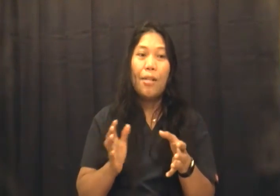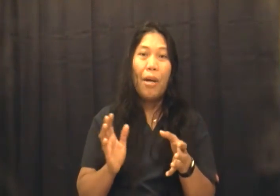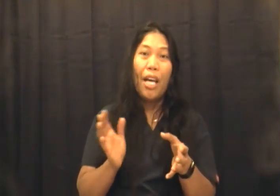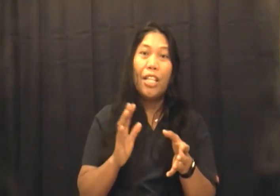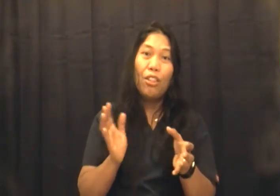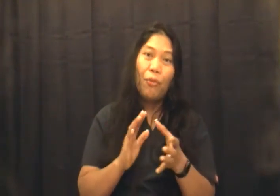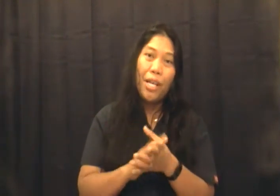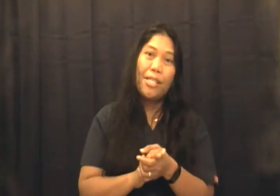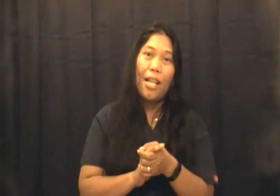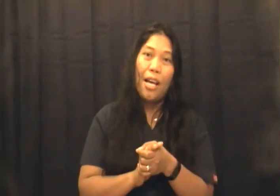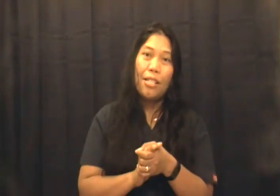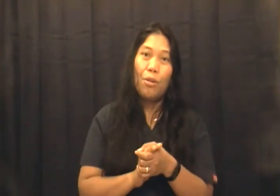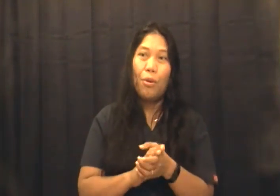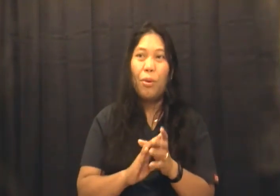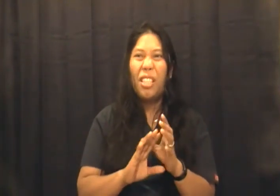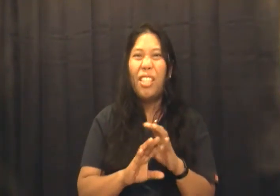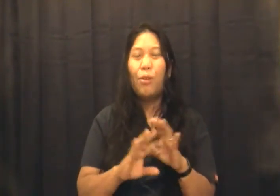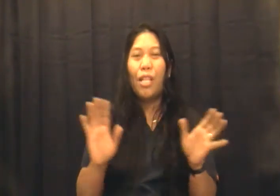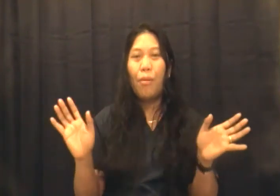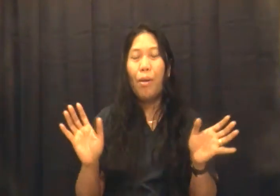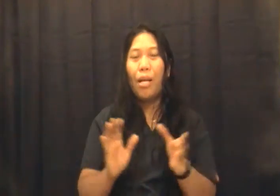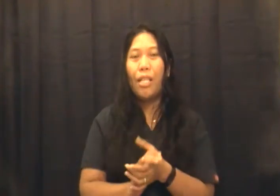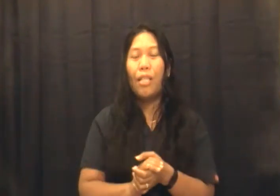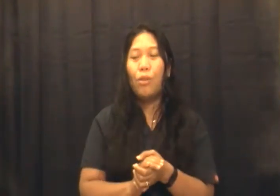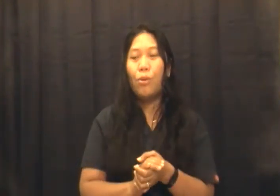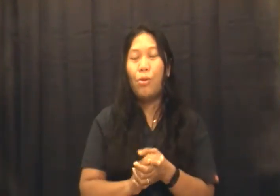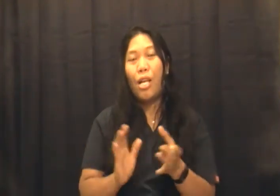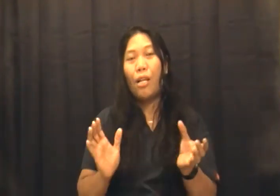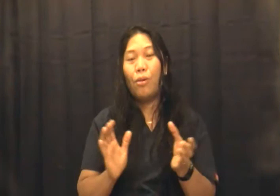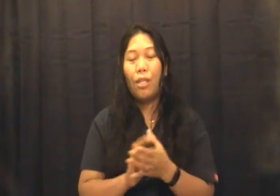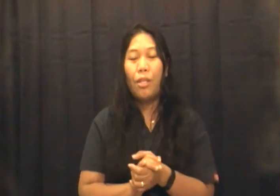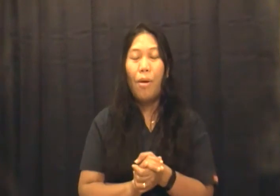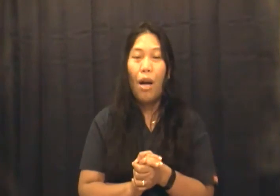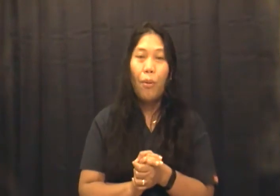ma-identify sila. So, hindi ko nalang babanggitin yung kung saan ako nagtrabaho.